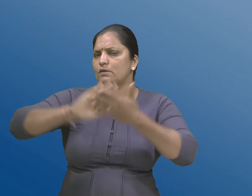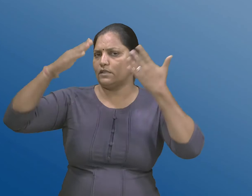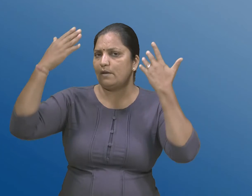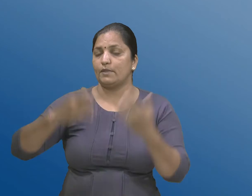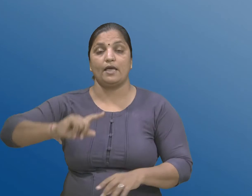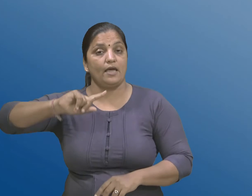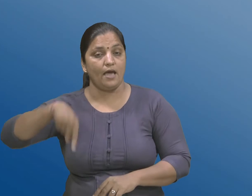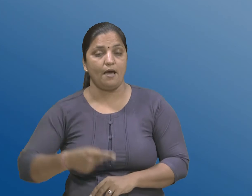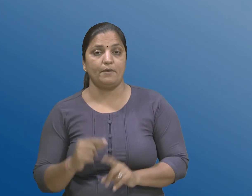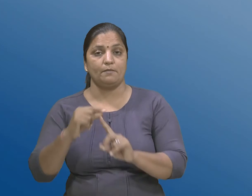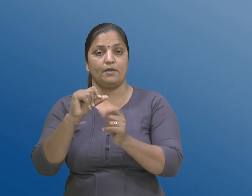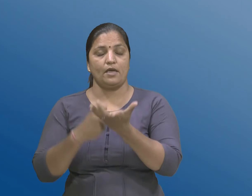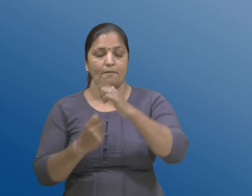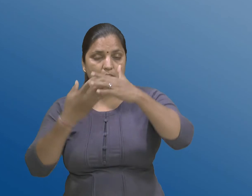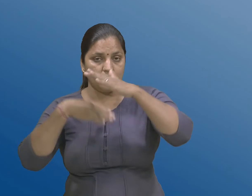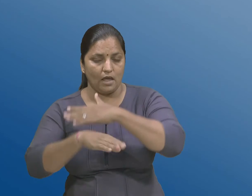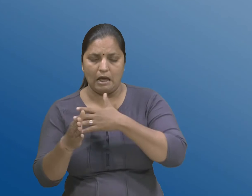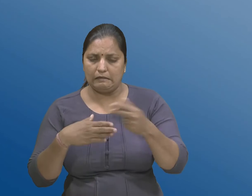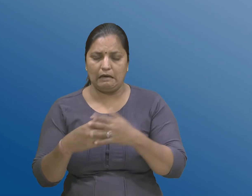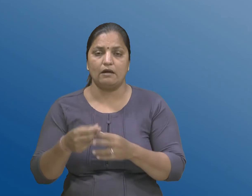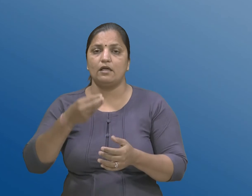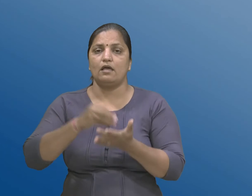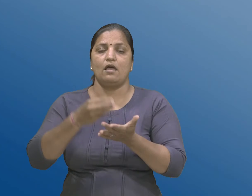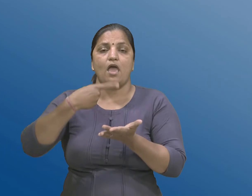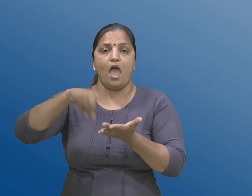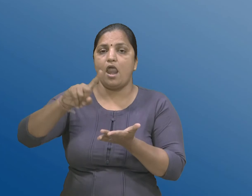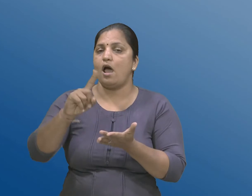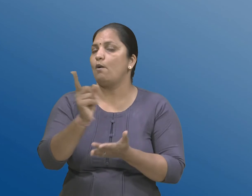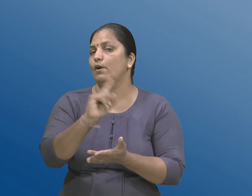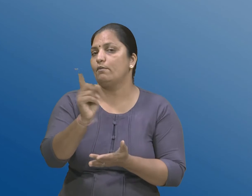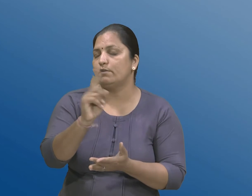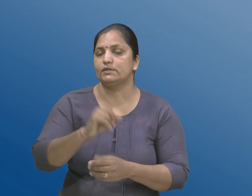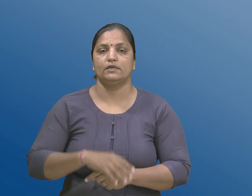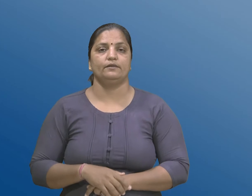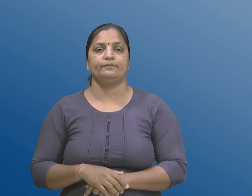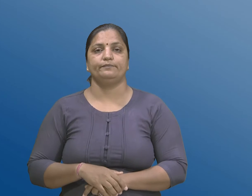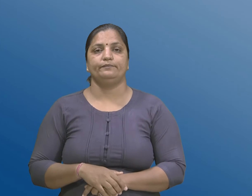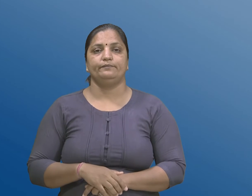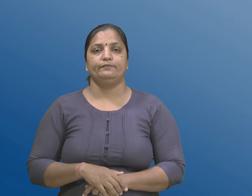खंड हेठल आवा कोई आदेश करवामा आवशे नहीं।